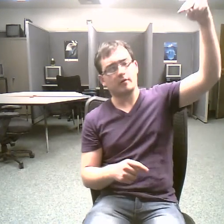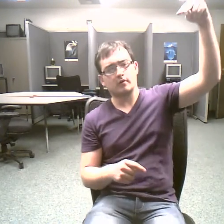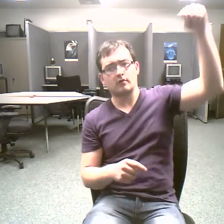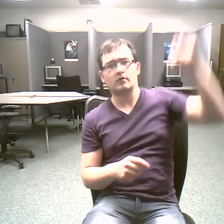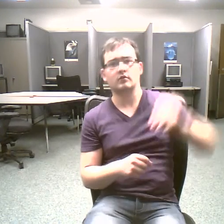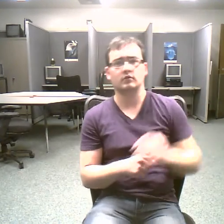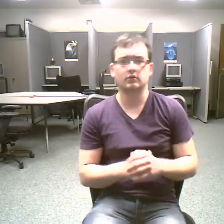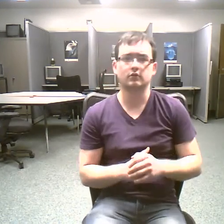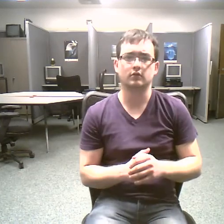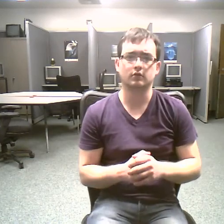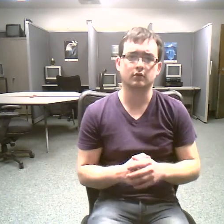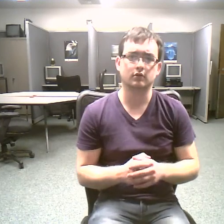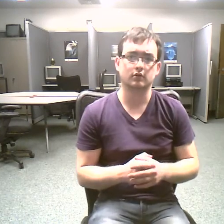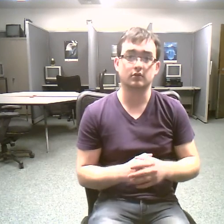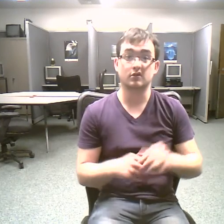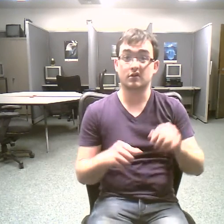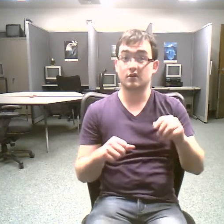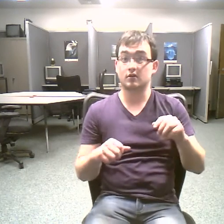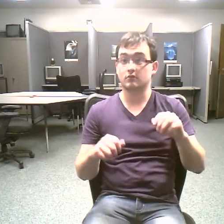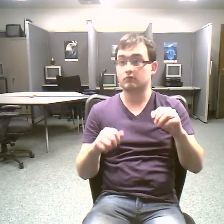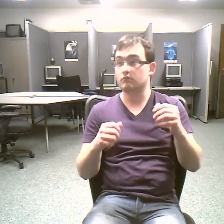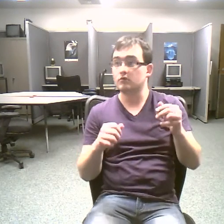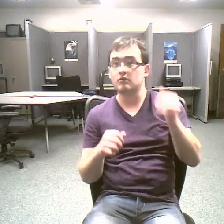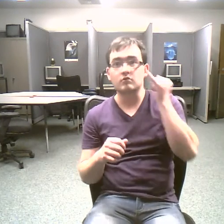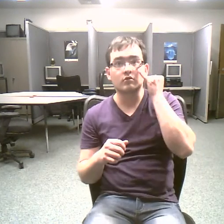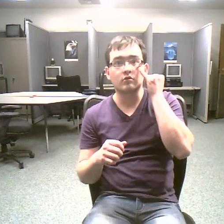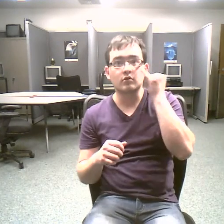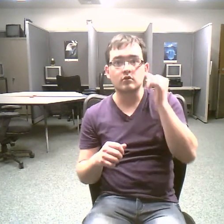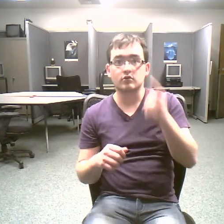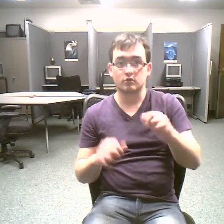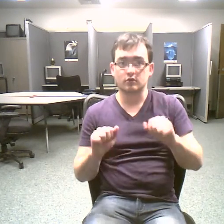safely introduced to events that could just happen